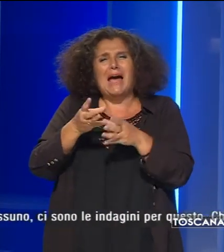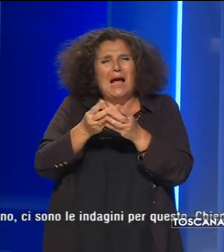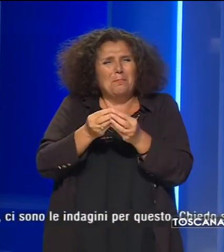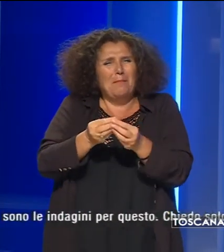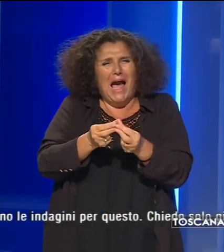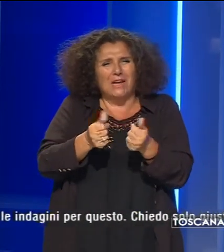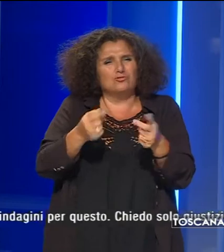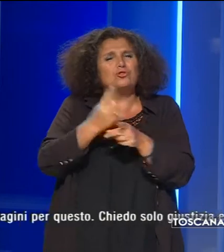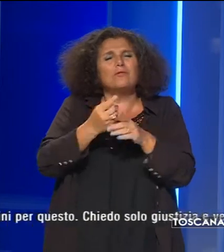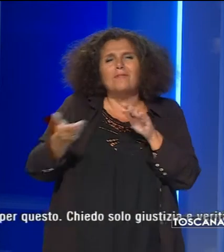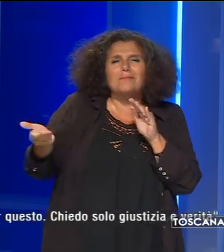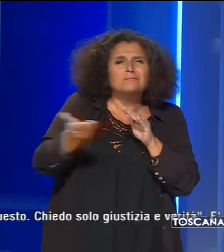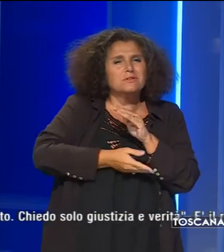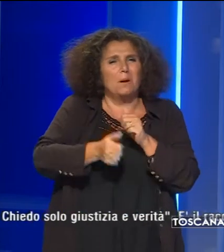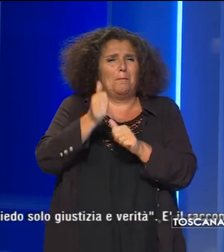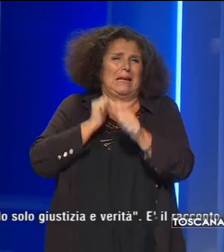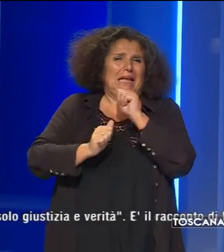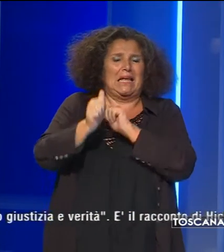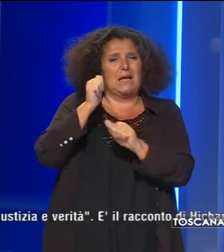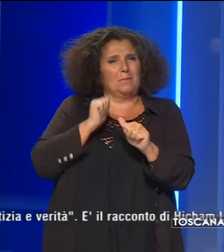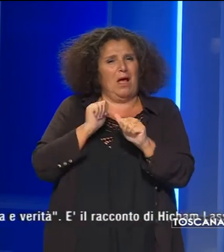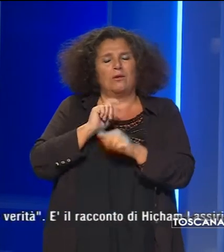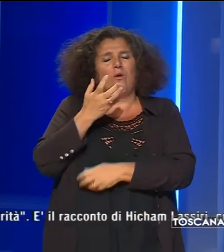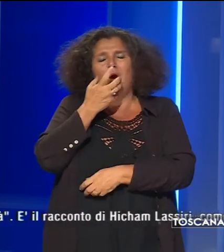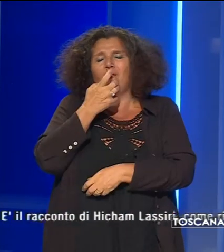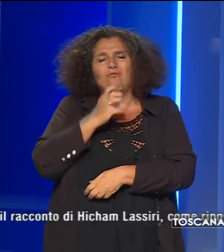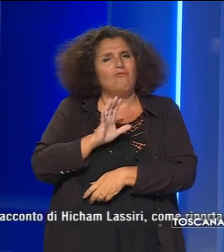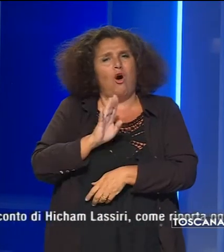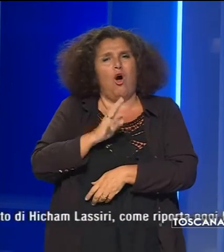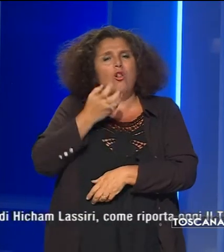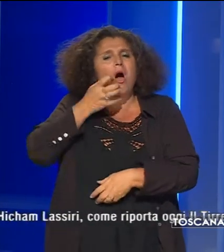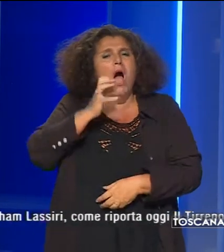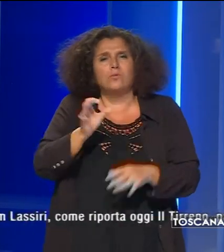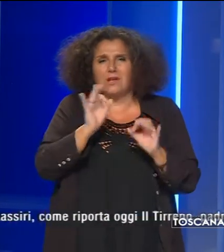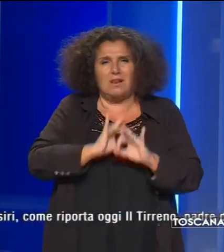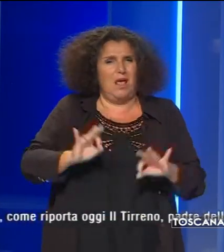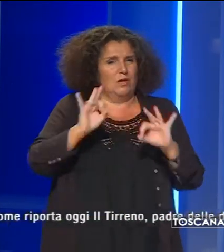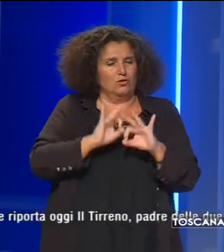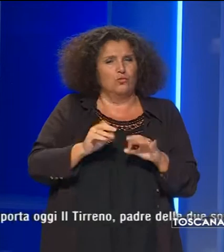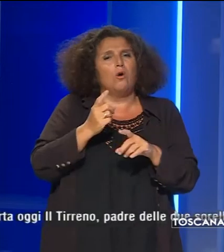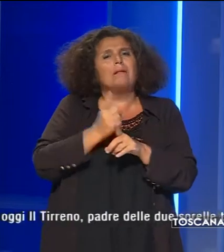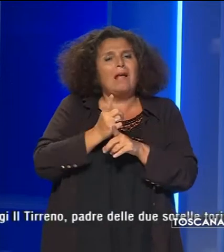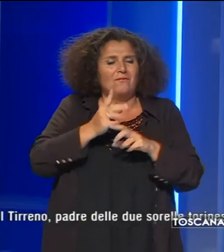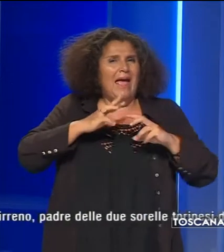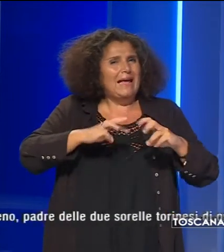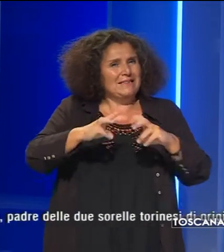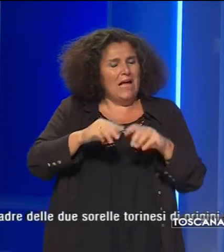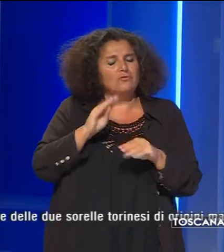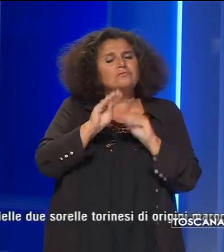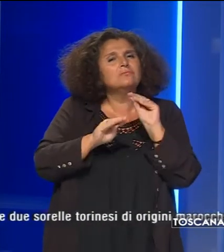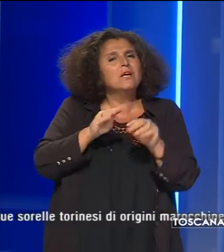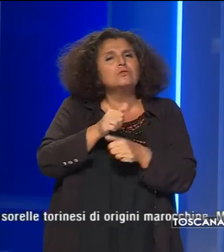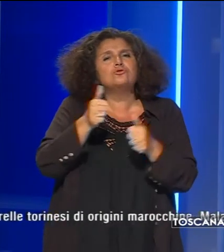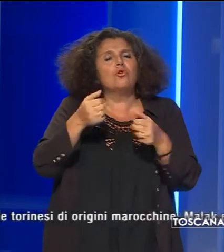e doveva essere tagliato prima. Io non voglio accusare nessuno, ci sono le indagini per questo. Chiedo solo